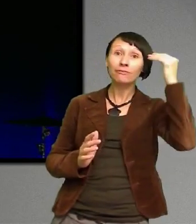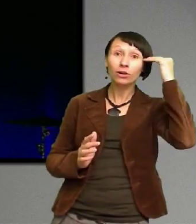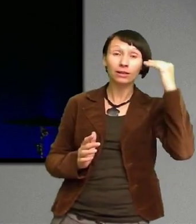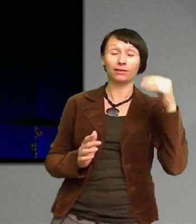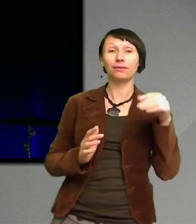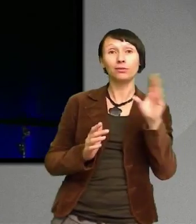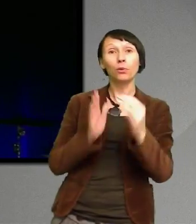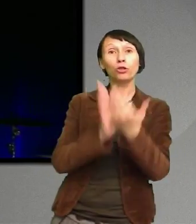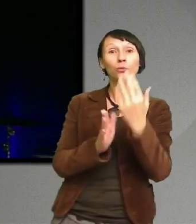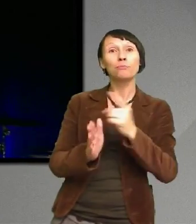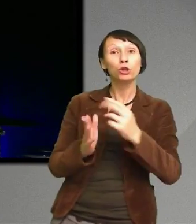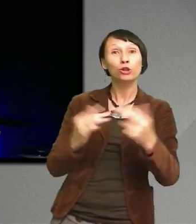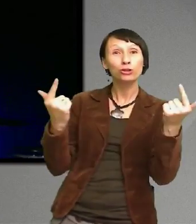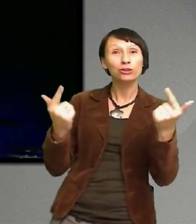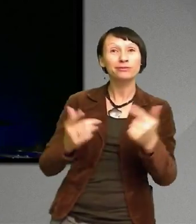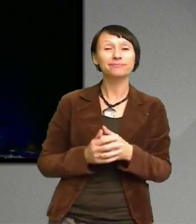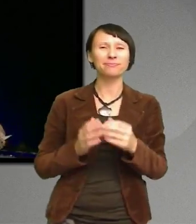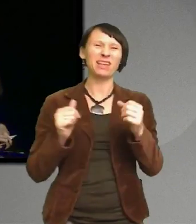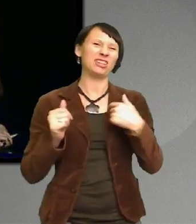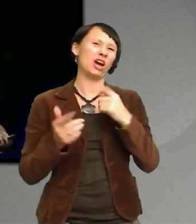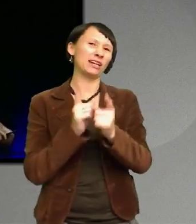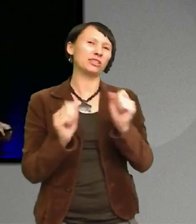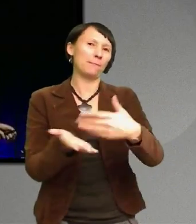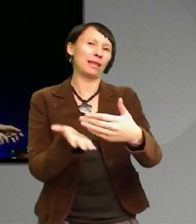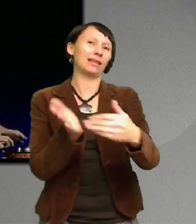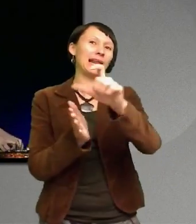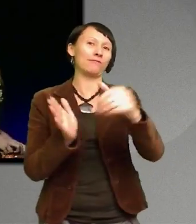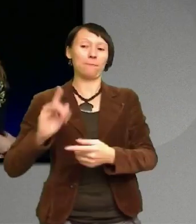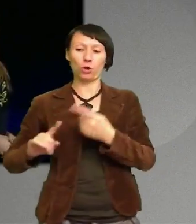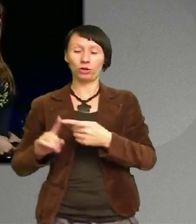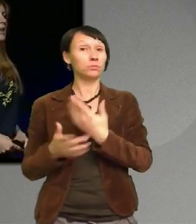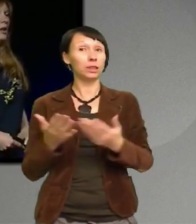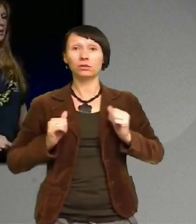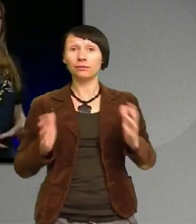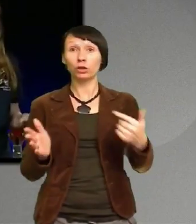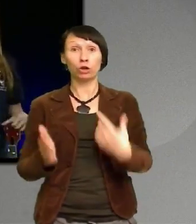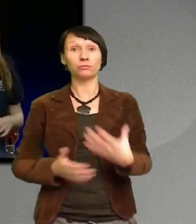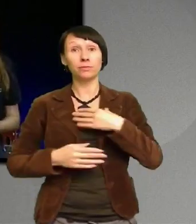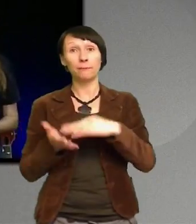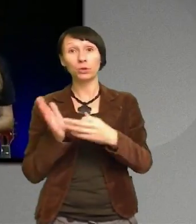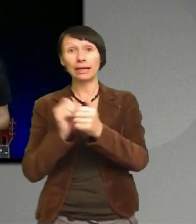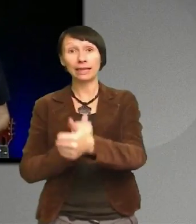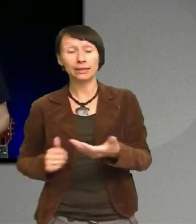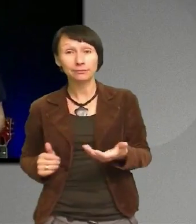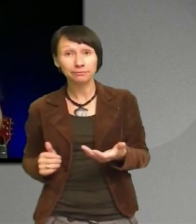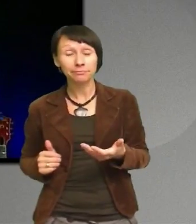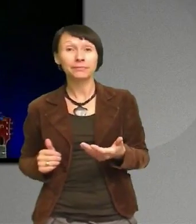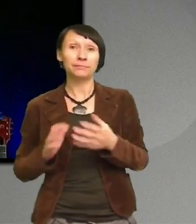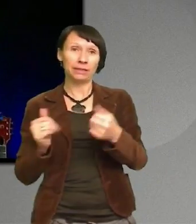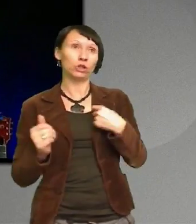Men jag tar det från början Det var inte helt självklart att jag skulle bli projektledare Utan när jag träffade den dåvarande projektledaren i Genève